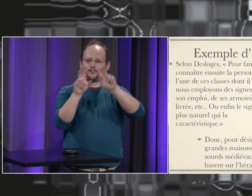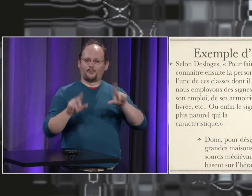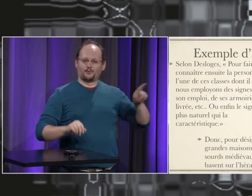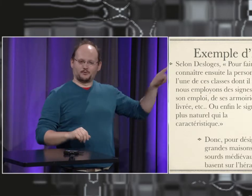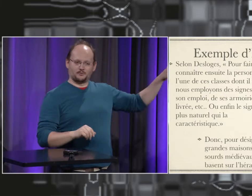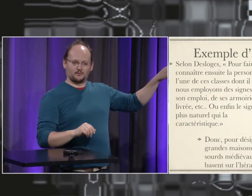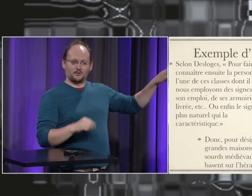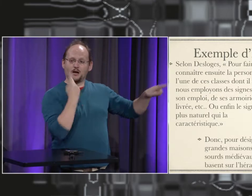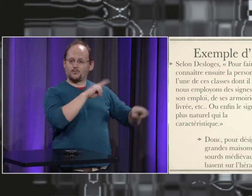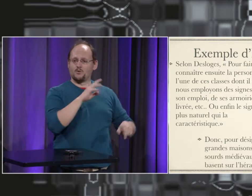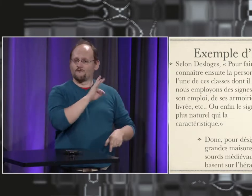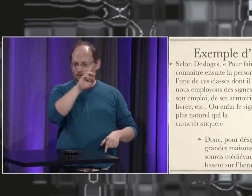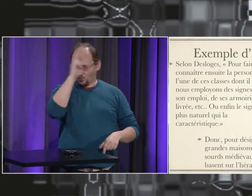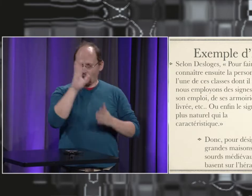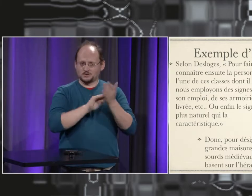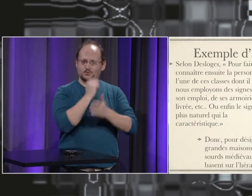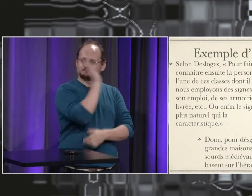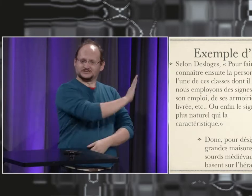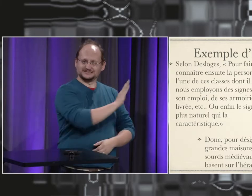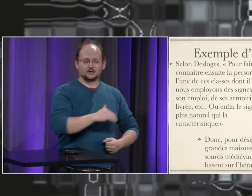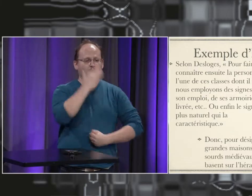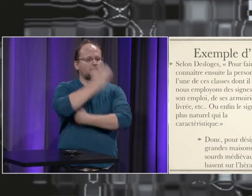alors vous voyez le blason bleu avec les fleurs de lys